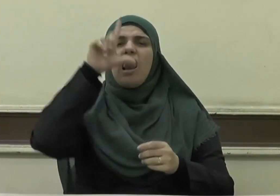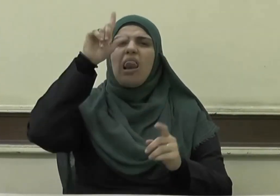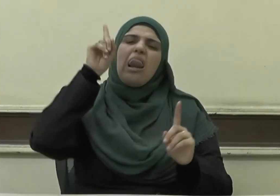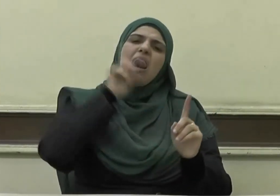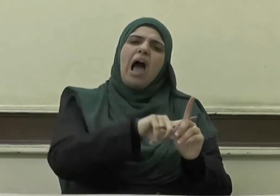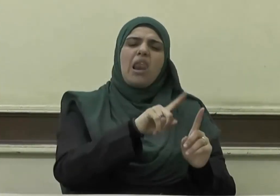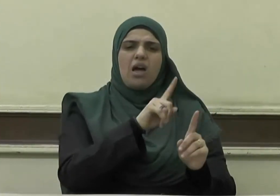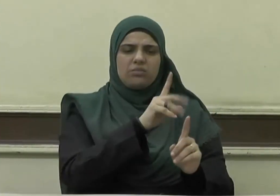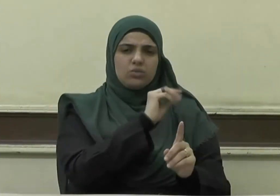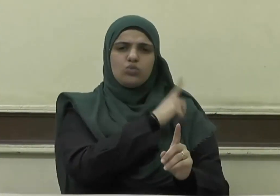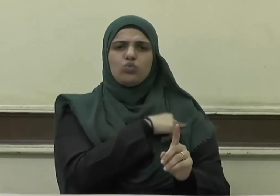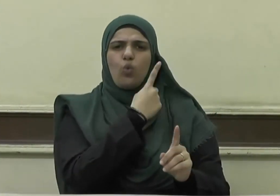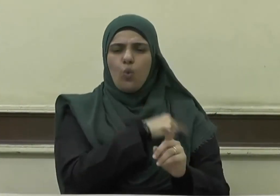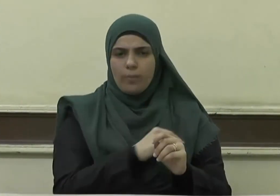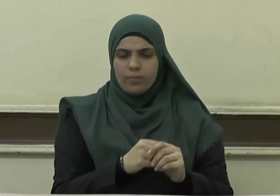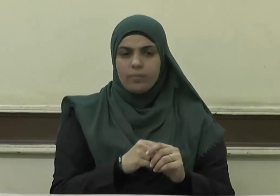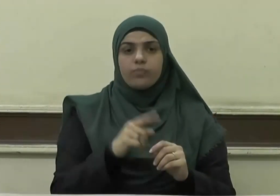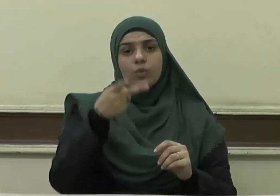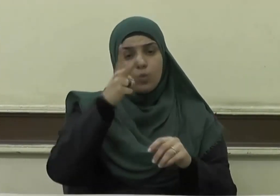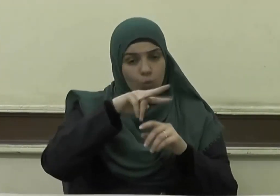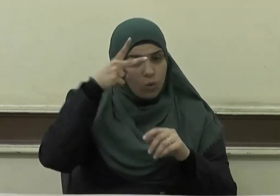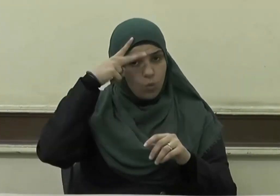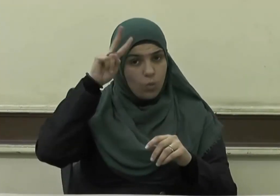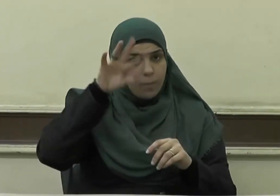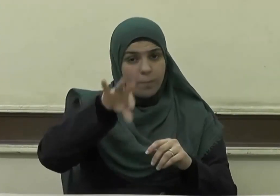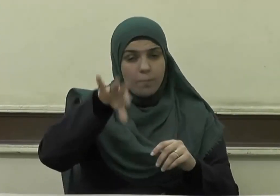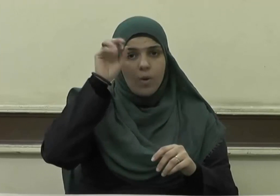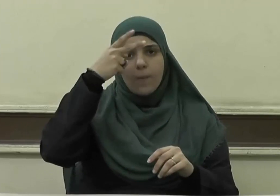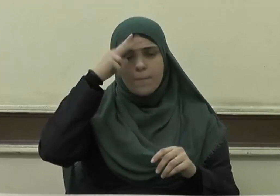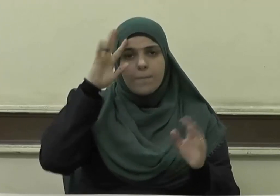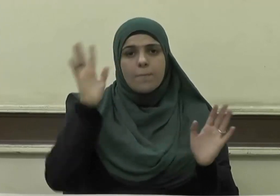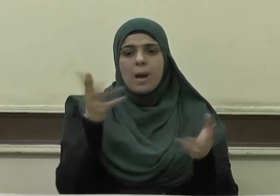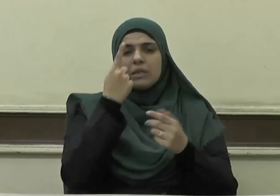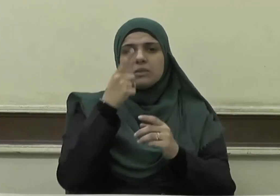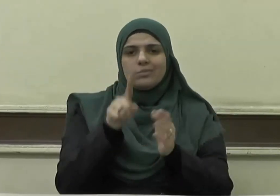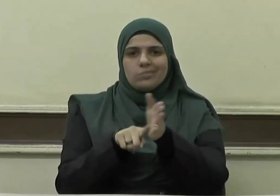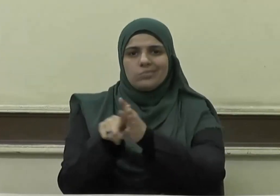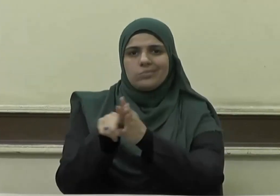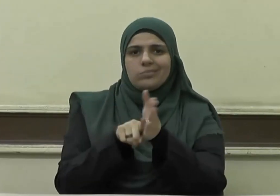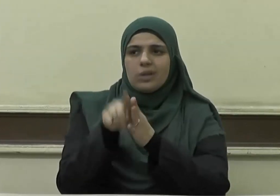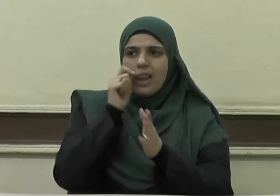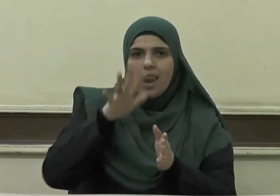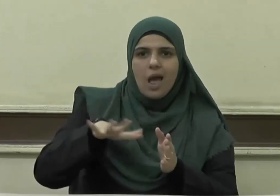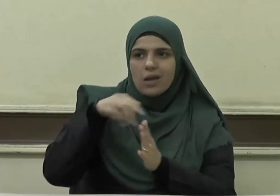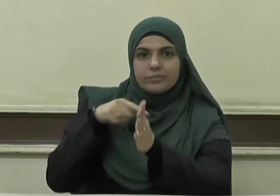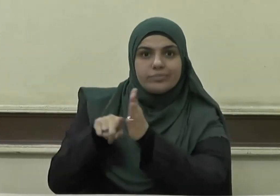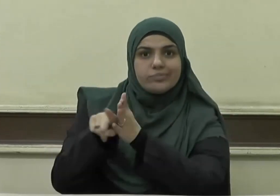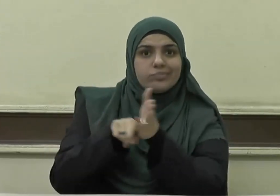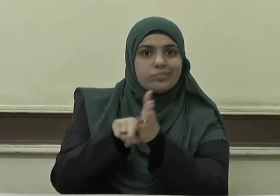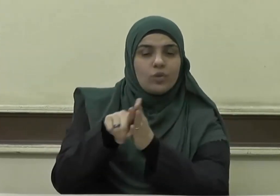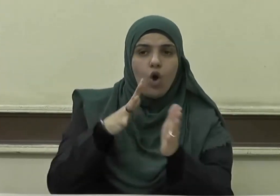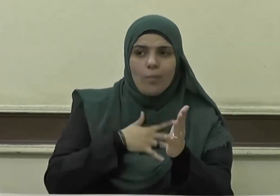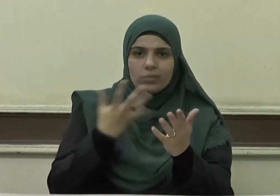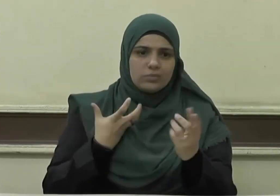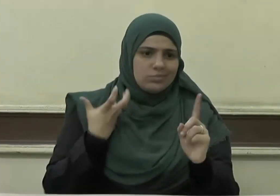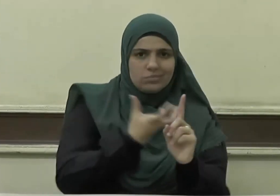ومنه ما يزرع الضغينة بين الناس وما يسبب